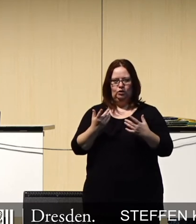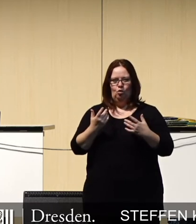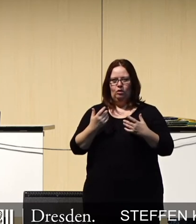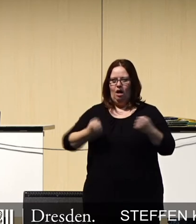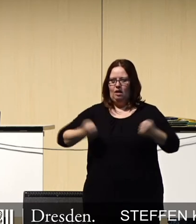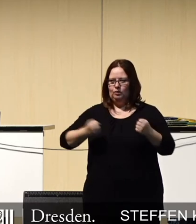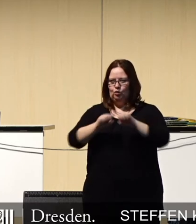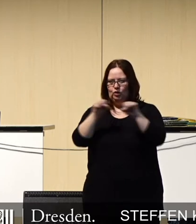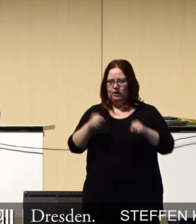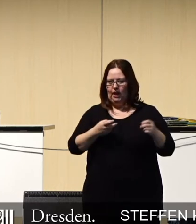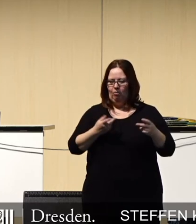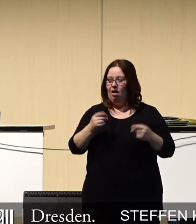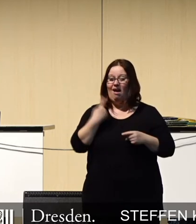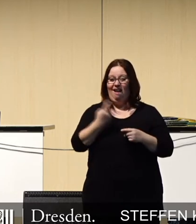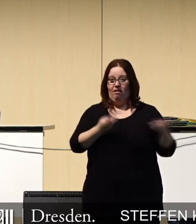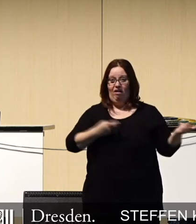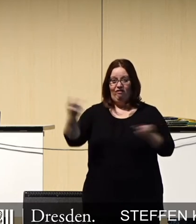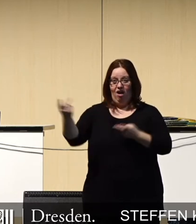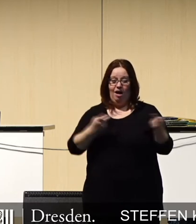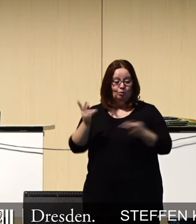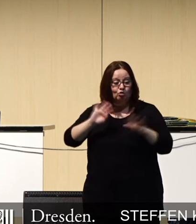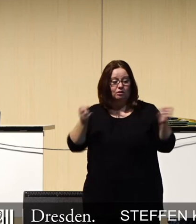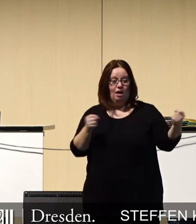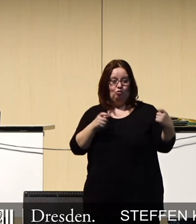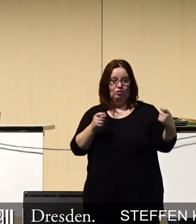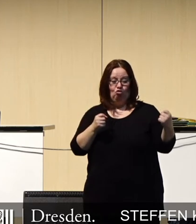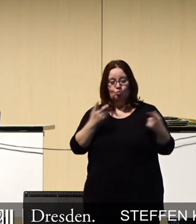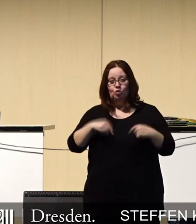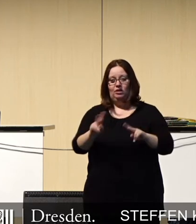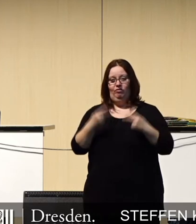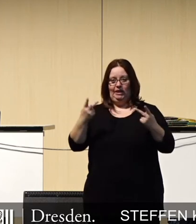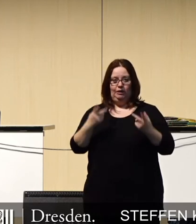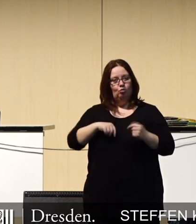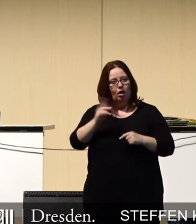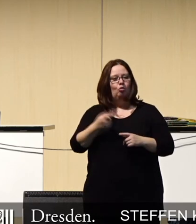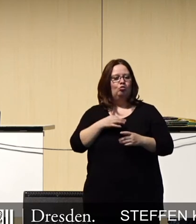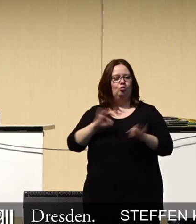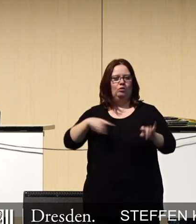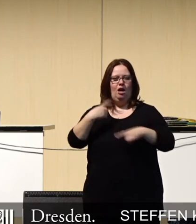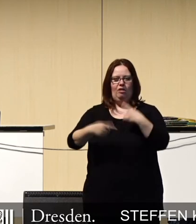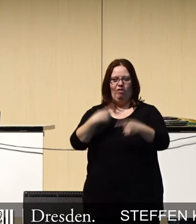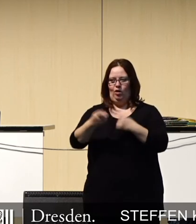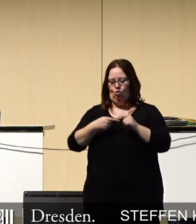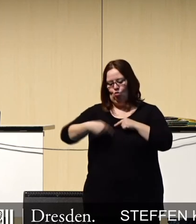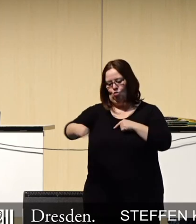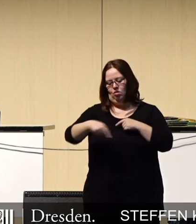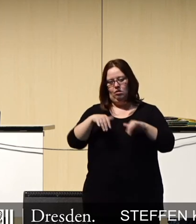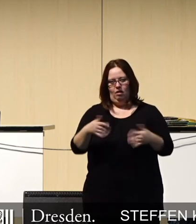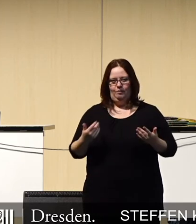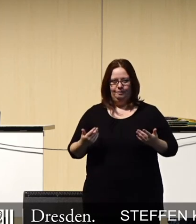permanent untereinander austauschen wollen und müssen. Eine großartige Entwicklung, die hier vor uns steht.